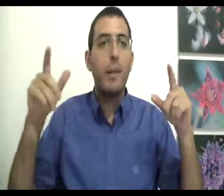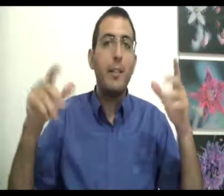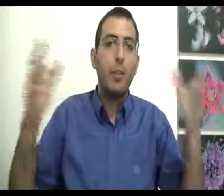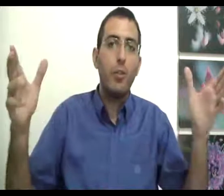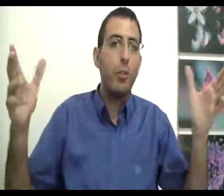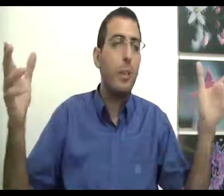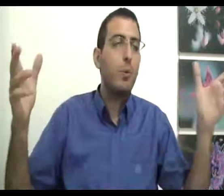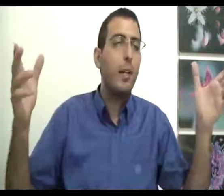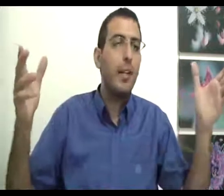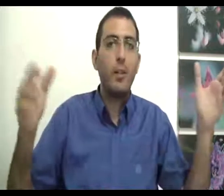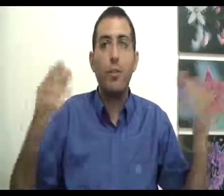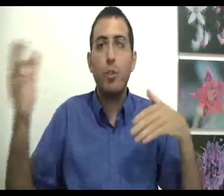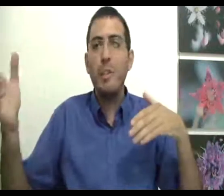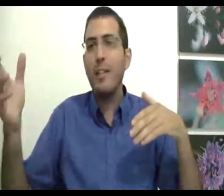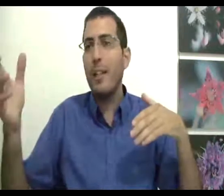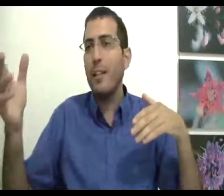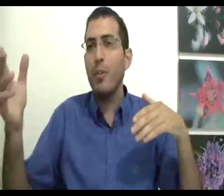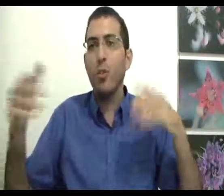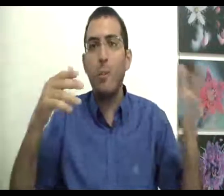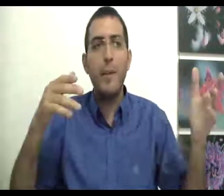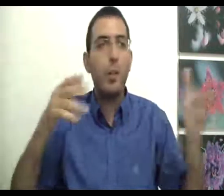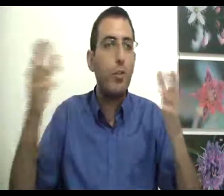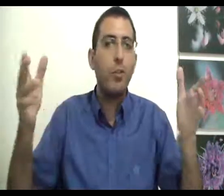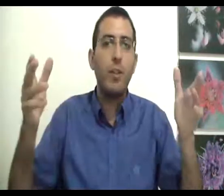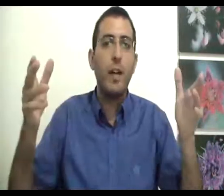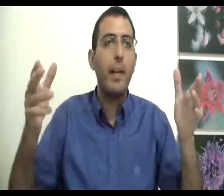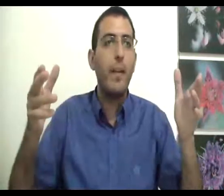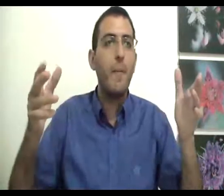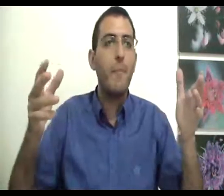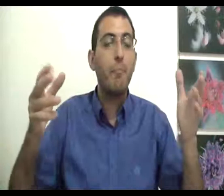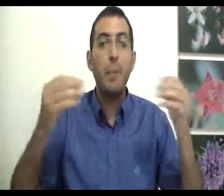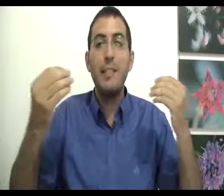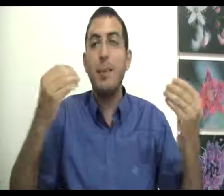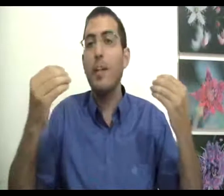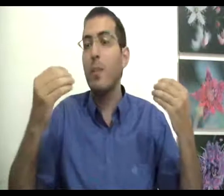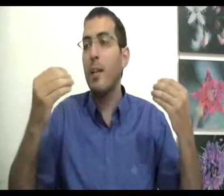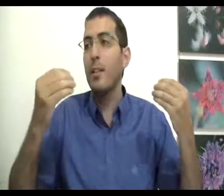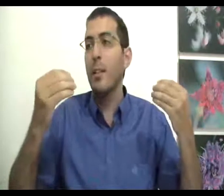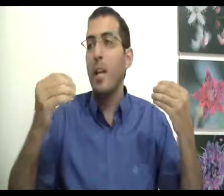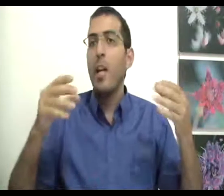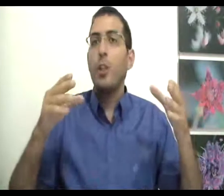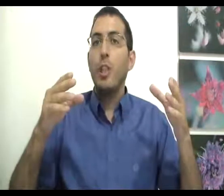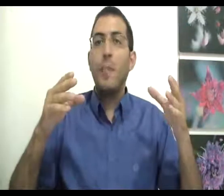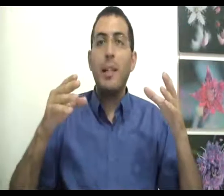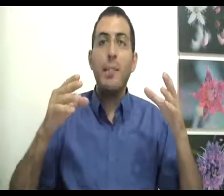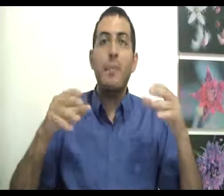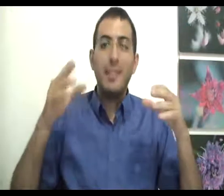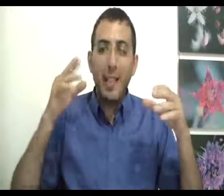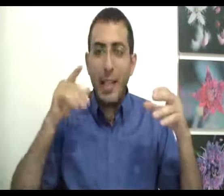אומרת, אתה יכול לשתות משהו אחר, אתה יכול לשתות מיץ אחר, אתה יכול לשתות מים, אתה יכול לשתות כל דבר אחר מה בעצם ראינו כאן? שבן אדם צריך